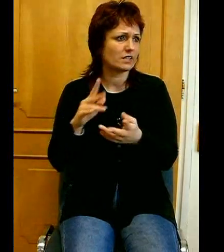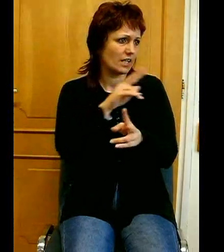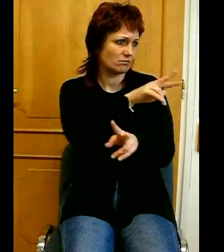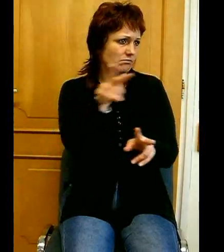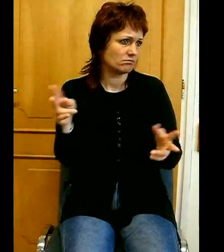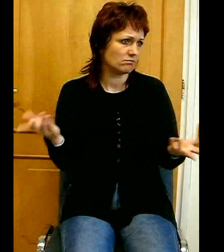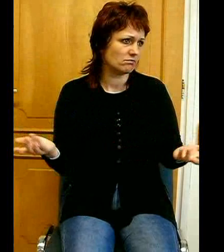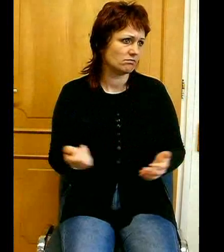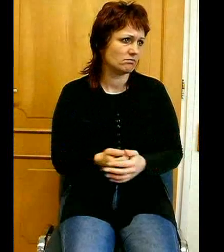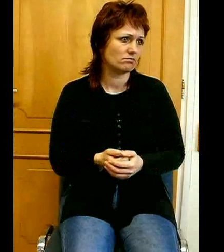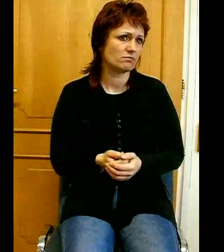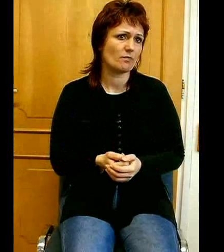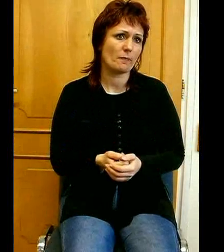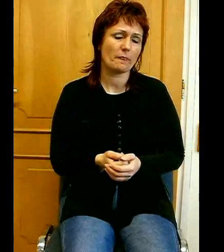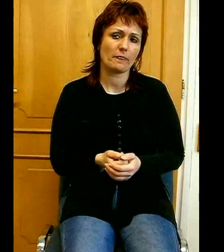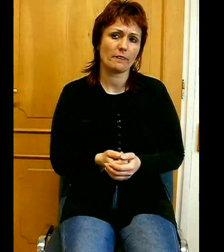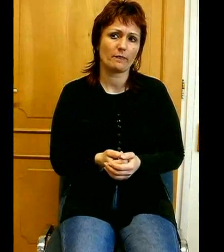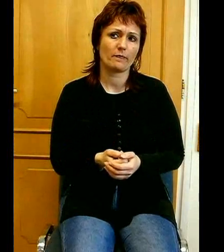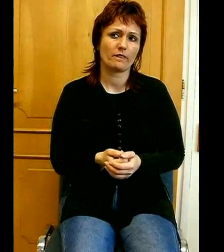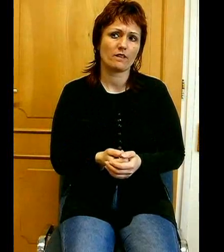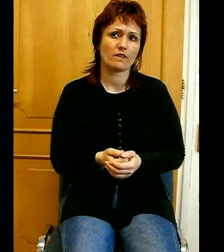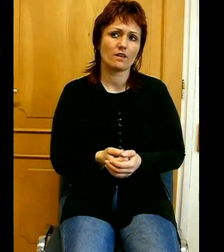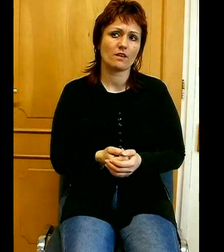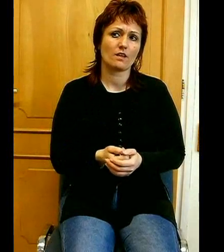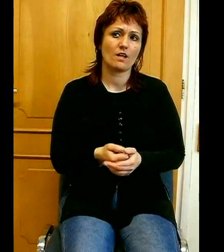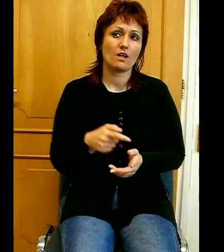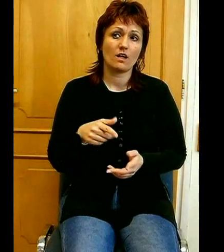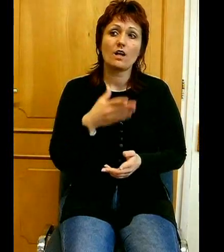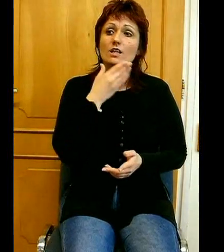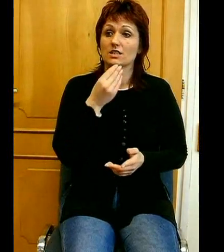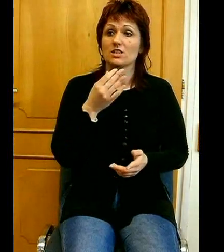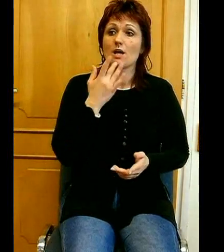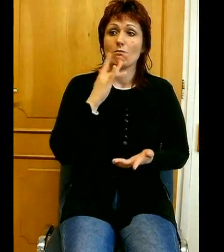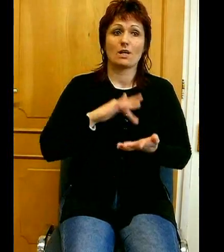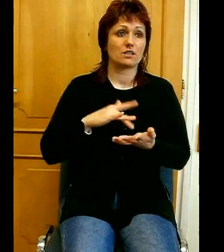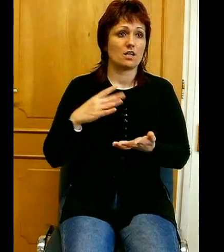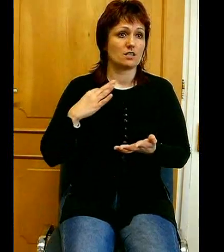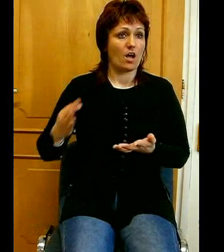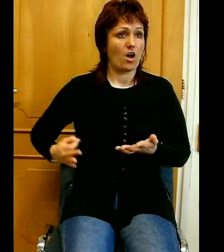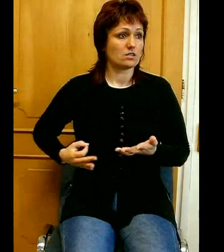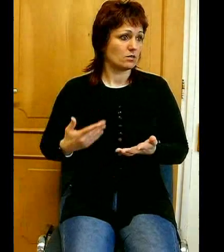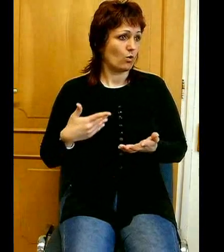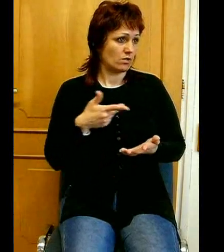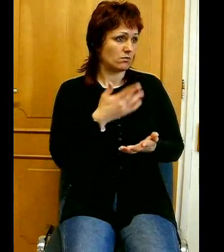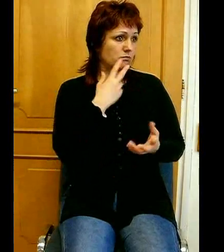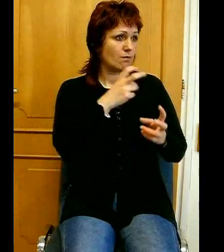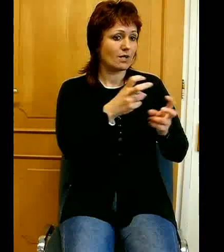Ebben is szép példa számunkra ez az asszony, akiről olvastunk itt a Bibliában. Ő pontosan tudta, hogy hova